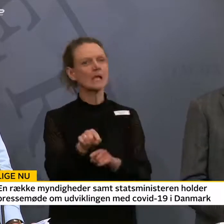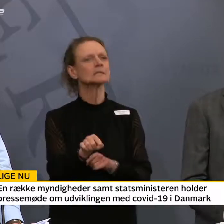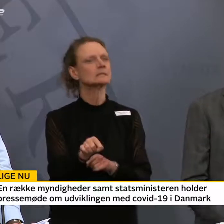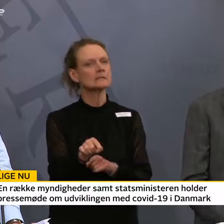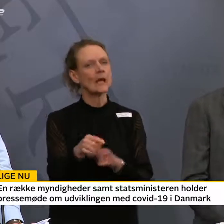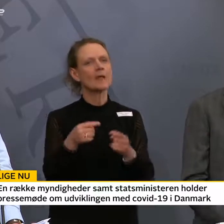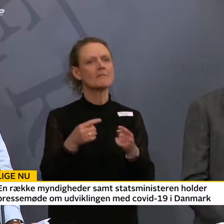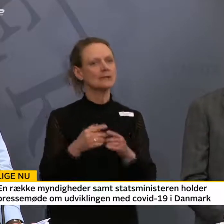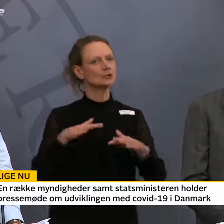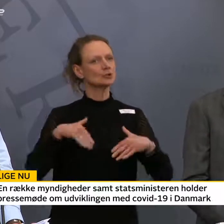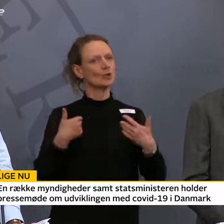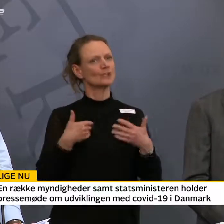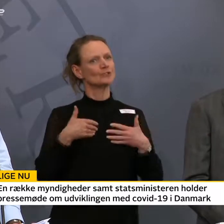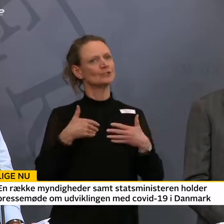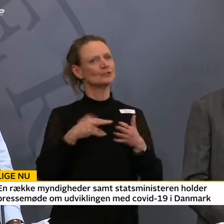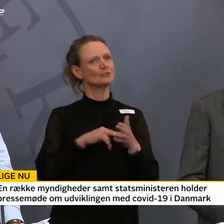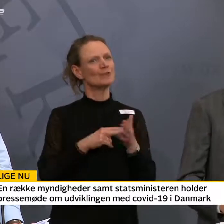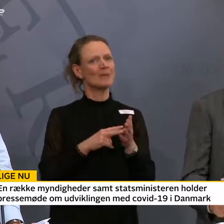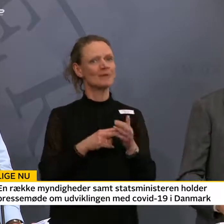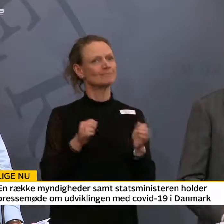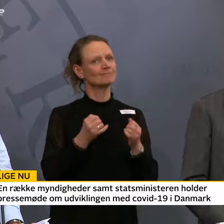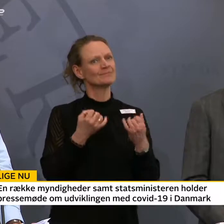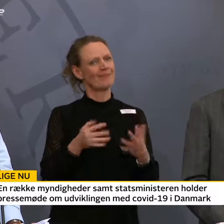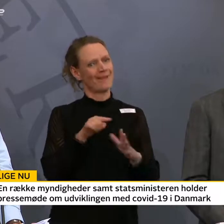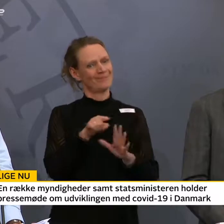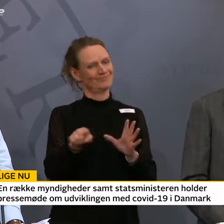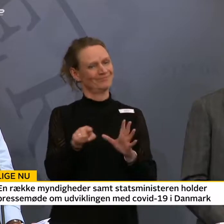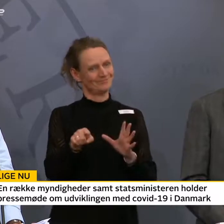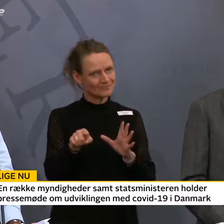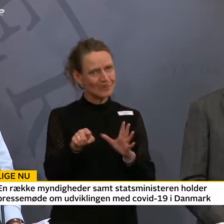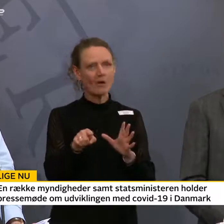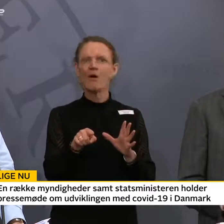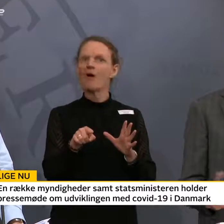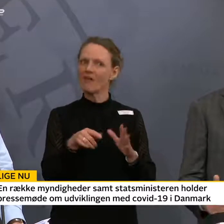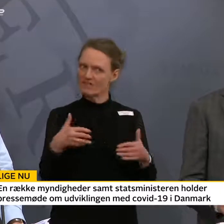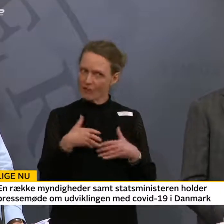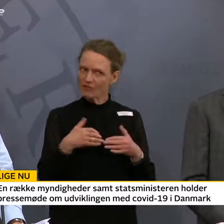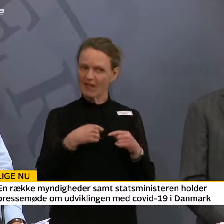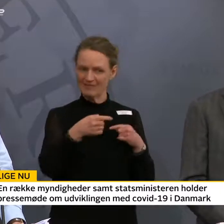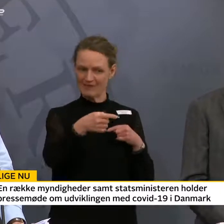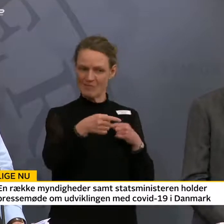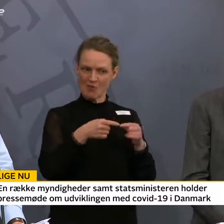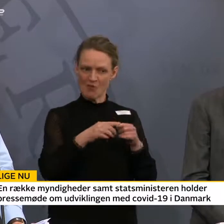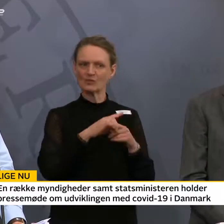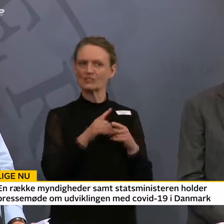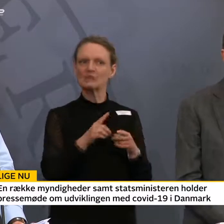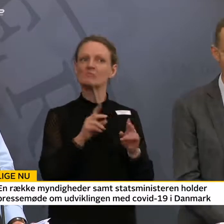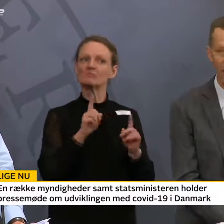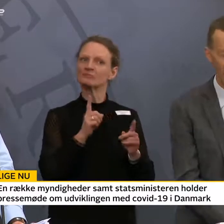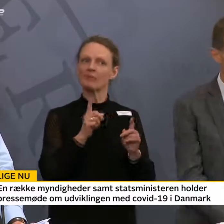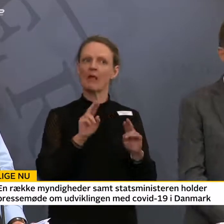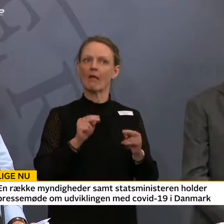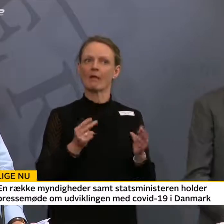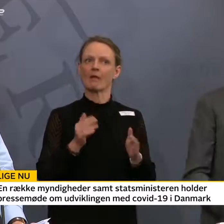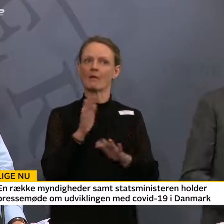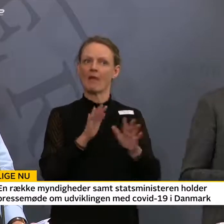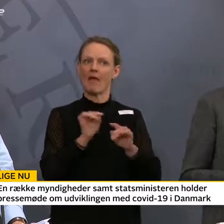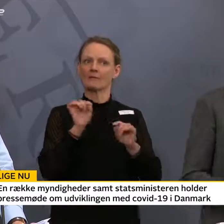svage, og der er en risiko for, at vi i løbet af kort tid ser, at man ikke kan blive behandlet, skulle man få smitte i de her lande.